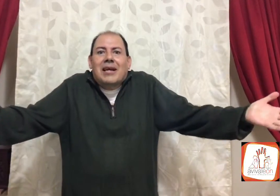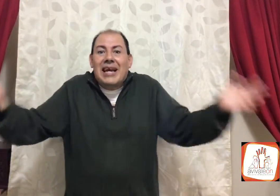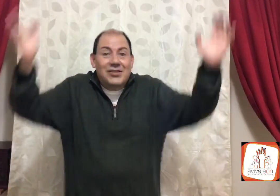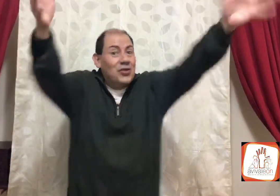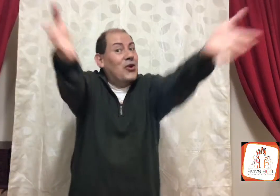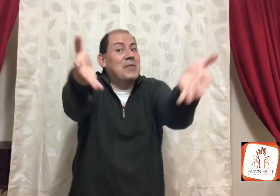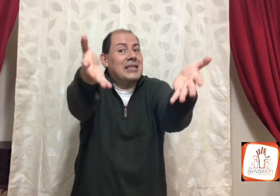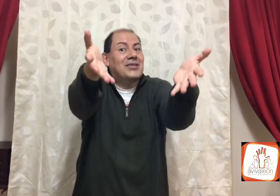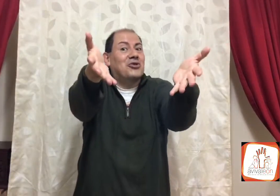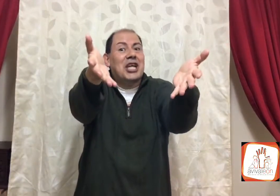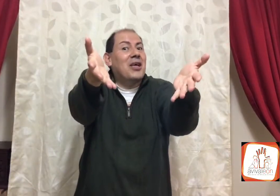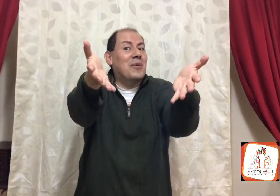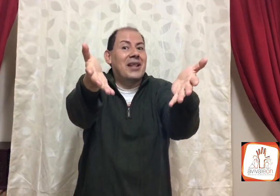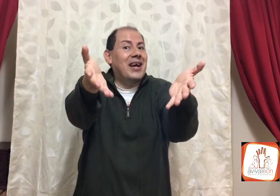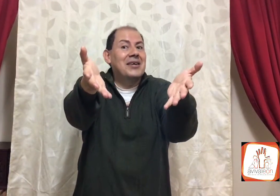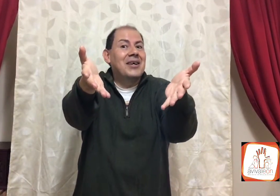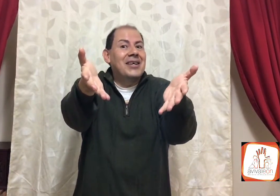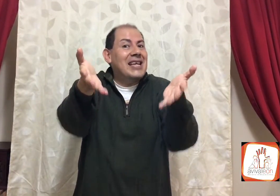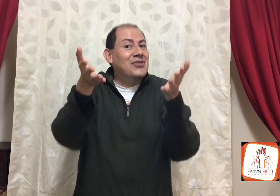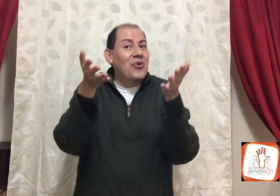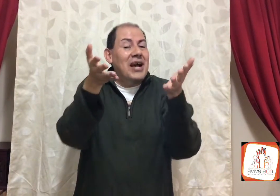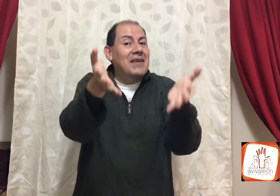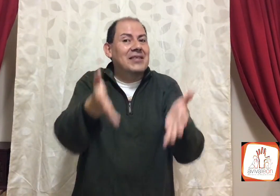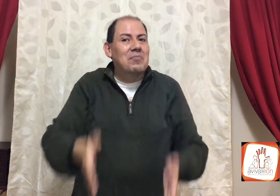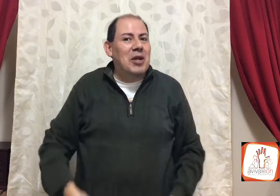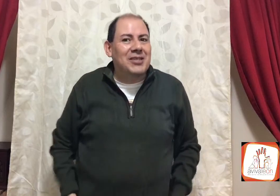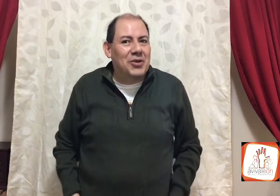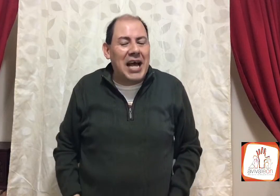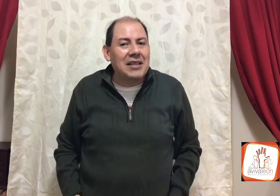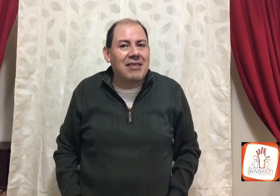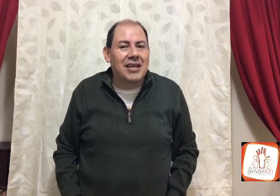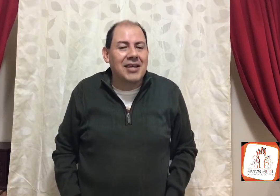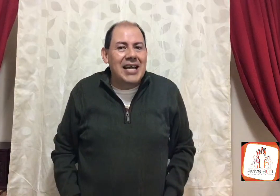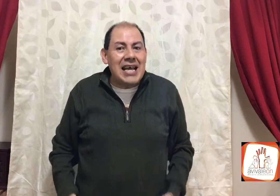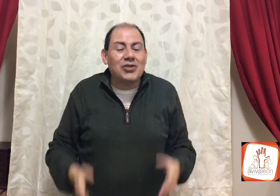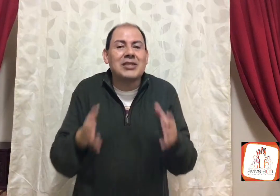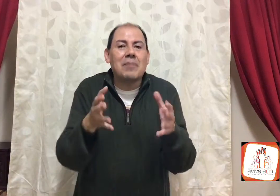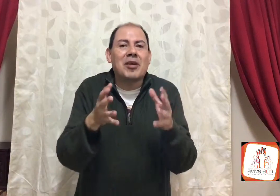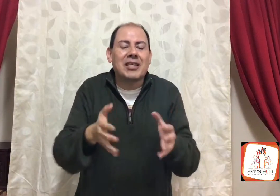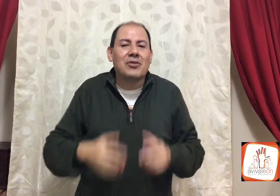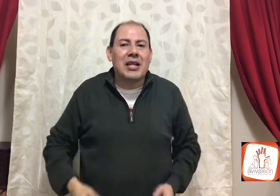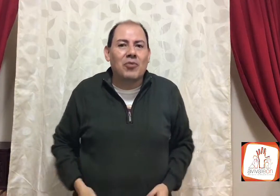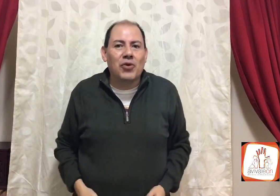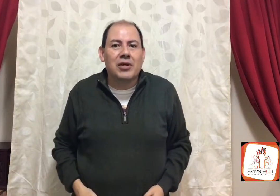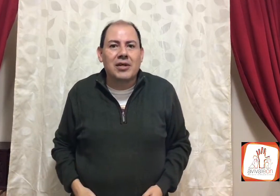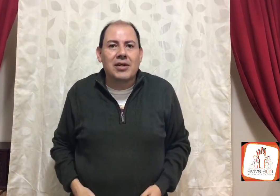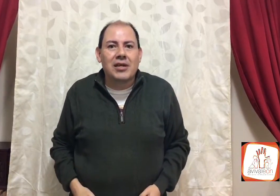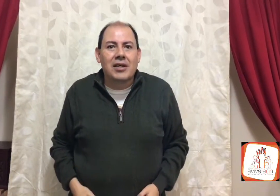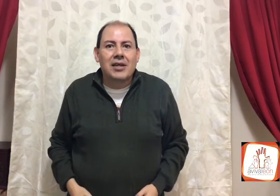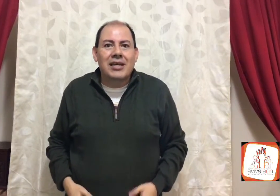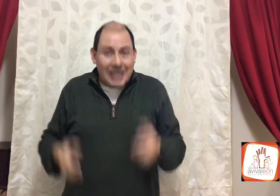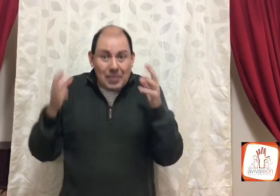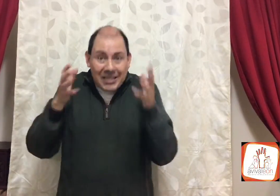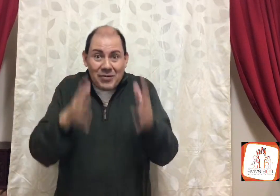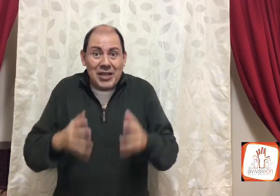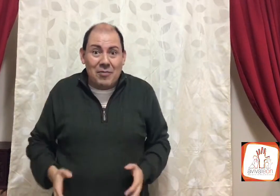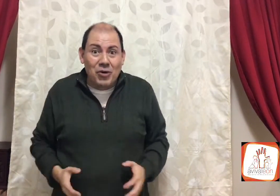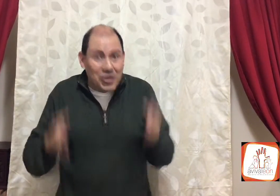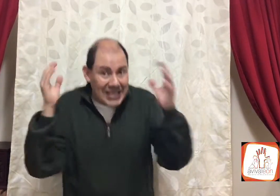esto no lo habías escuchado, ¿verdad? Y es jueves, impresionante, eso está pasando en el mundo, está pasando en el mundo, si